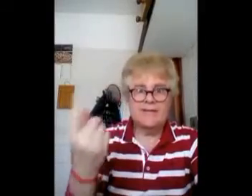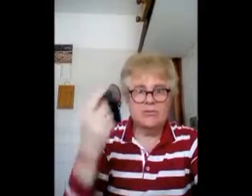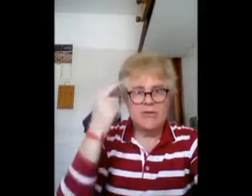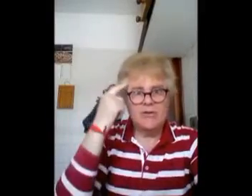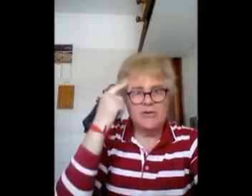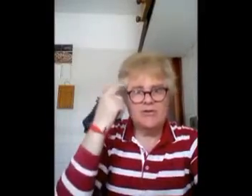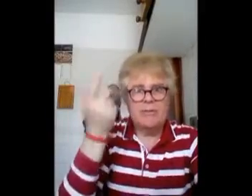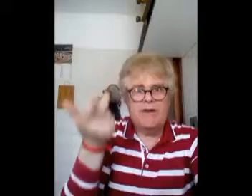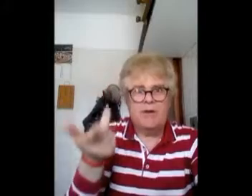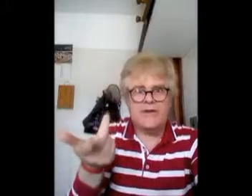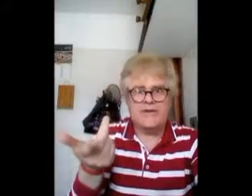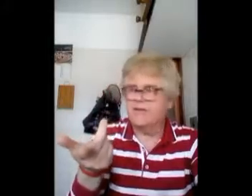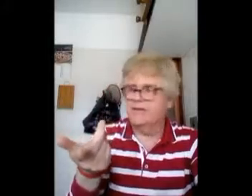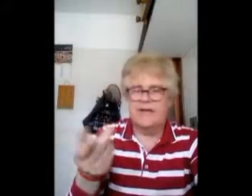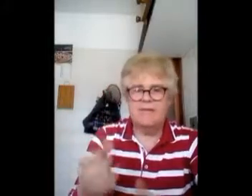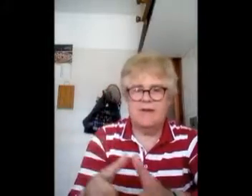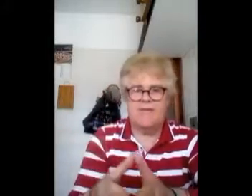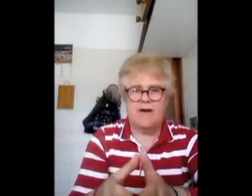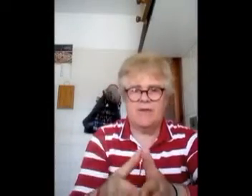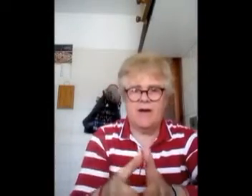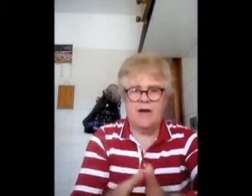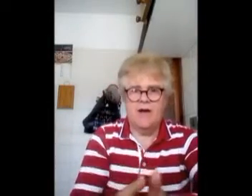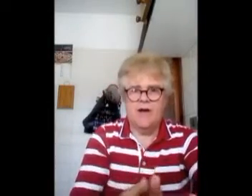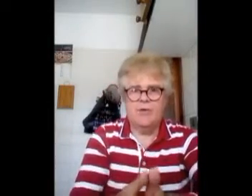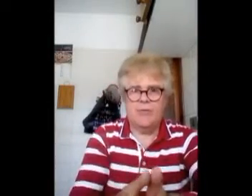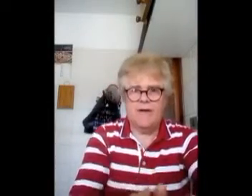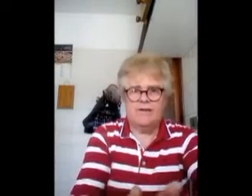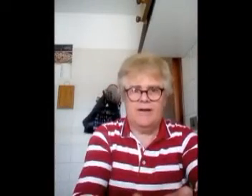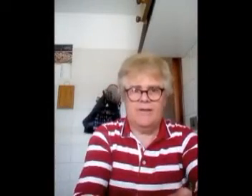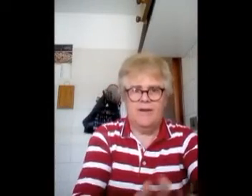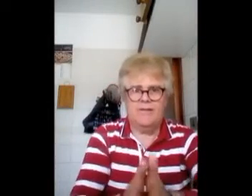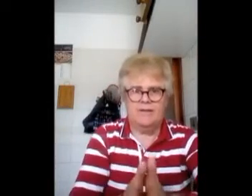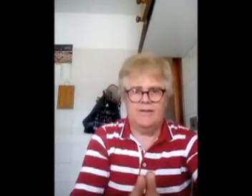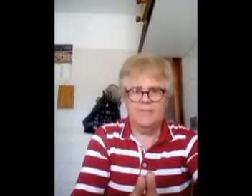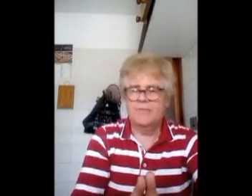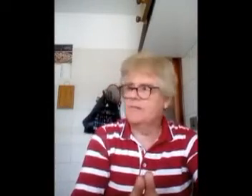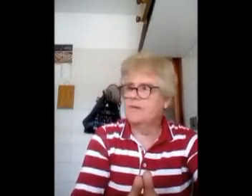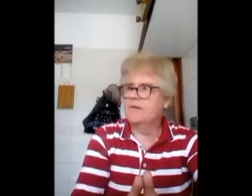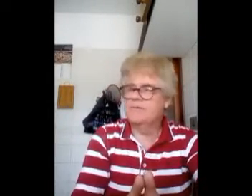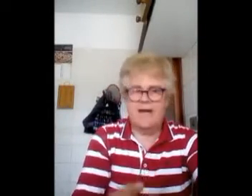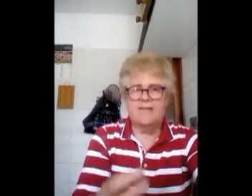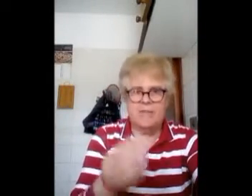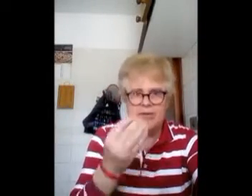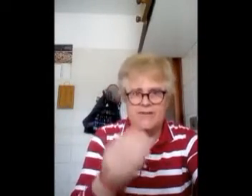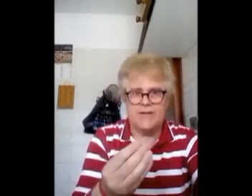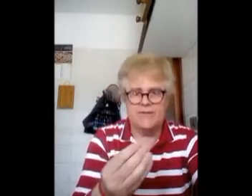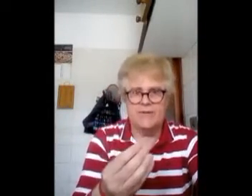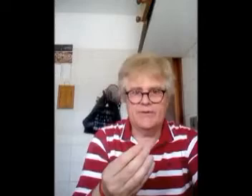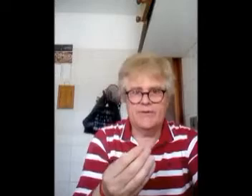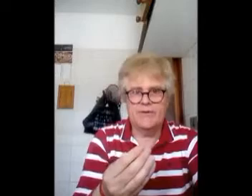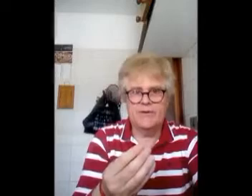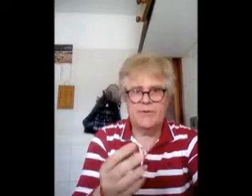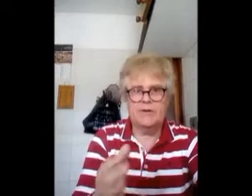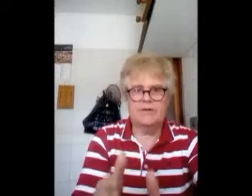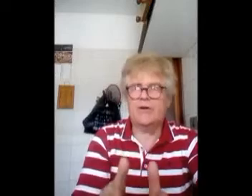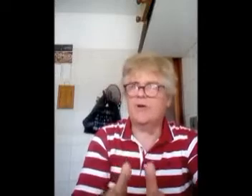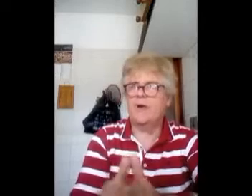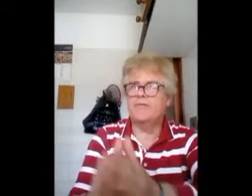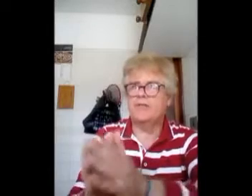Eh, se lo sta bene con la testa, che mi deve fare? Una... Una pugnetta a prima mattina? Perché stiamo scherzando? Poi devo andare a